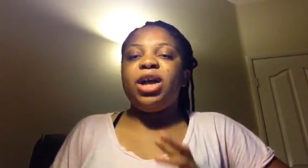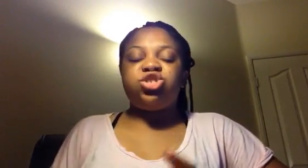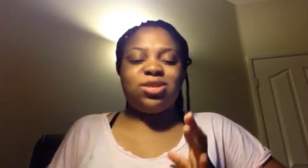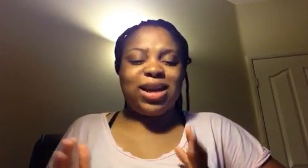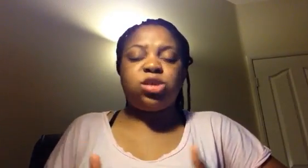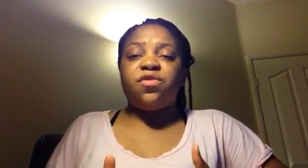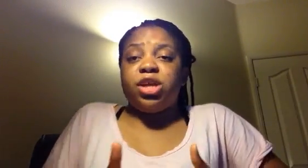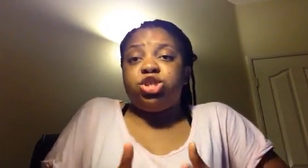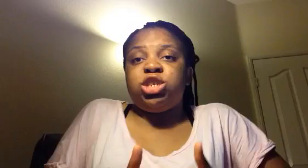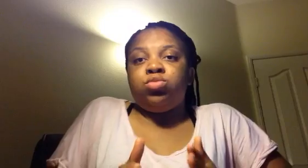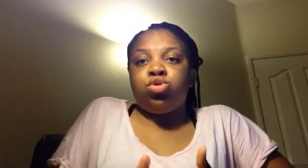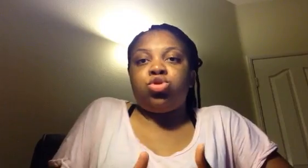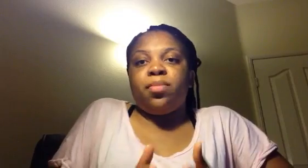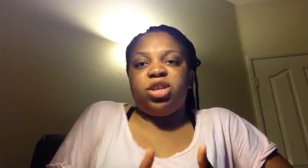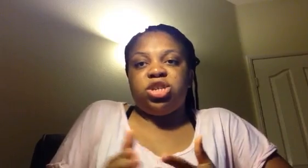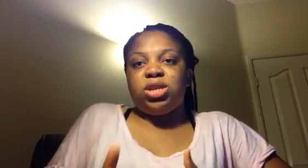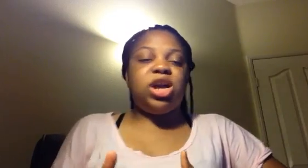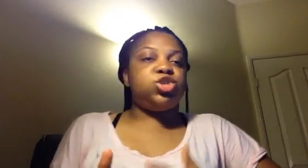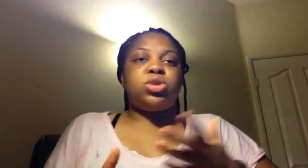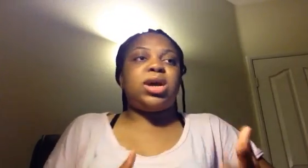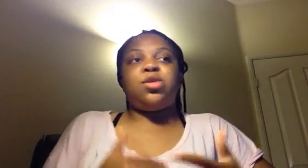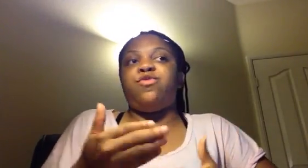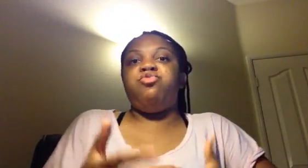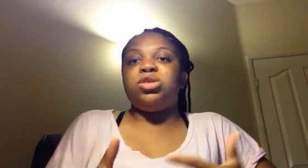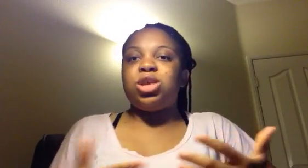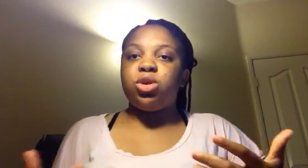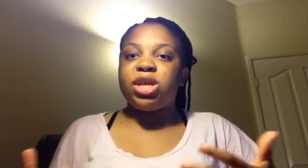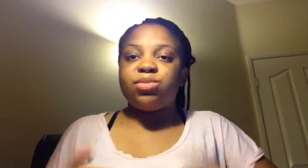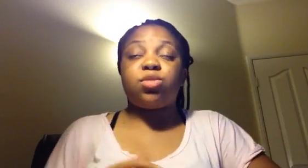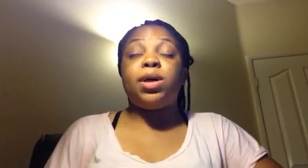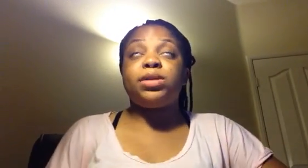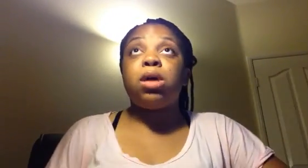match, 90 minutes de match intense, on est train de fouetter dans l'équipe. vraiment comme ça.